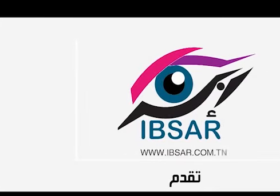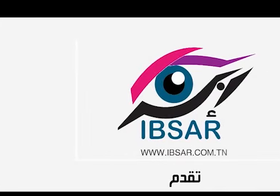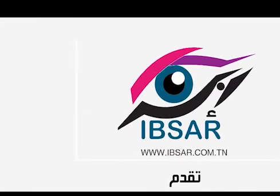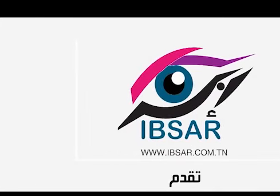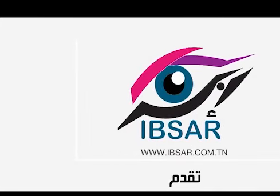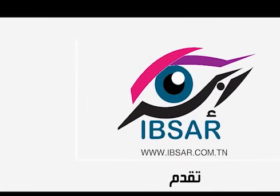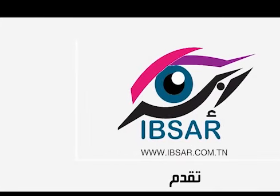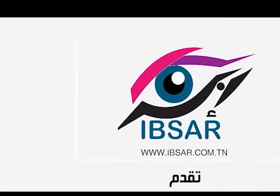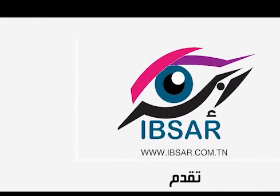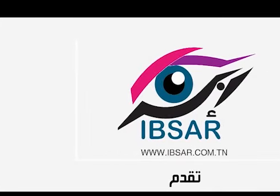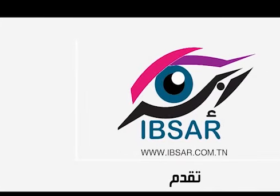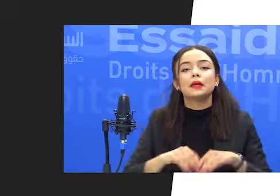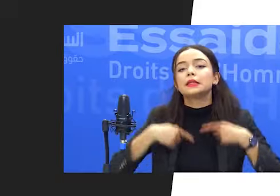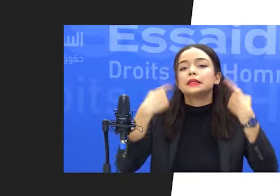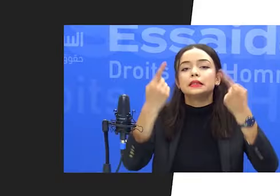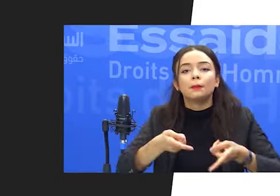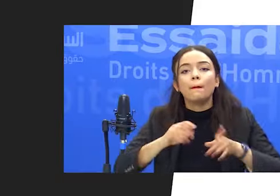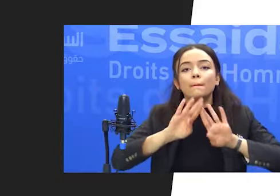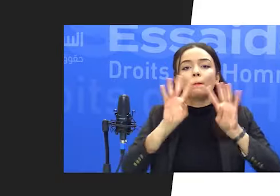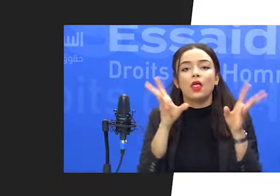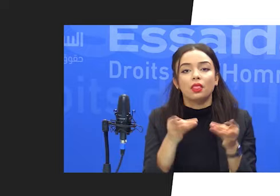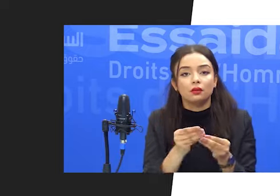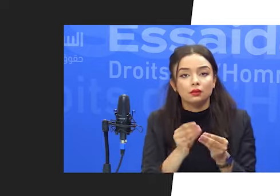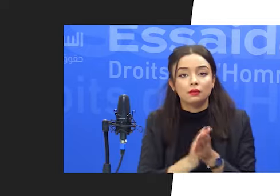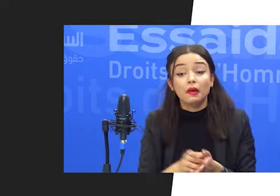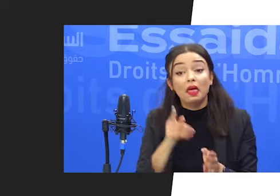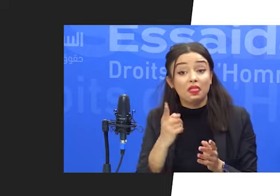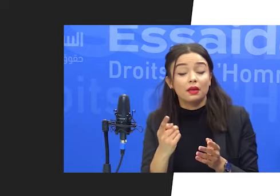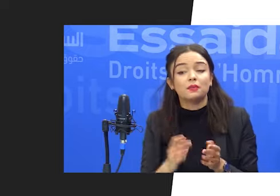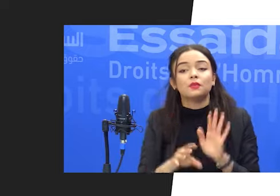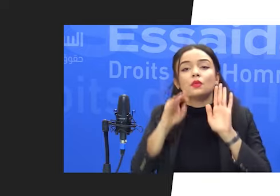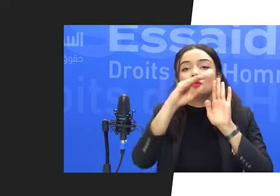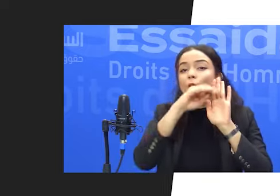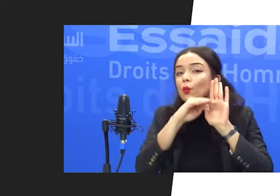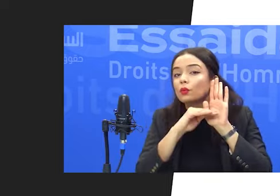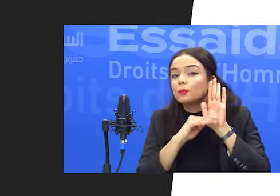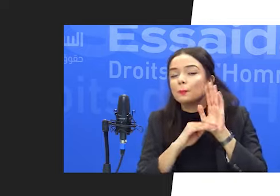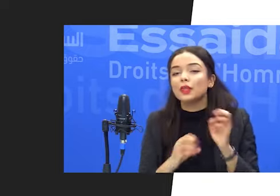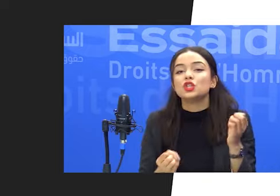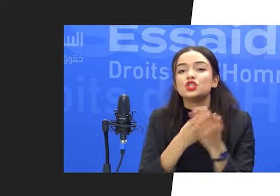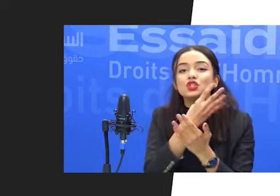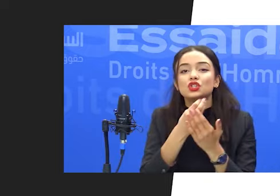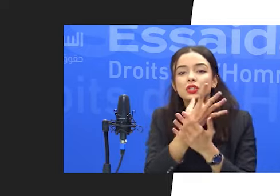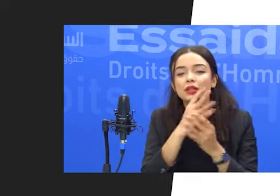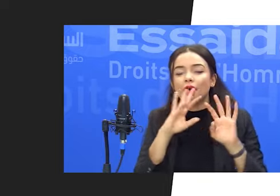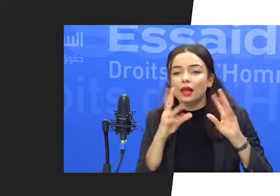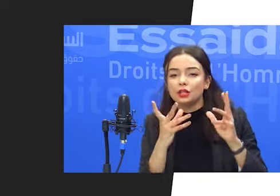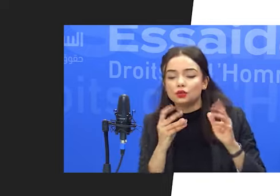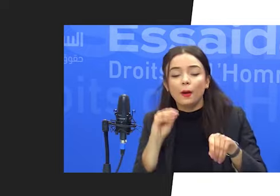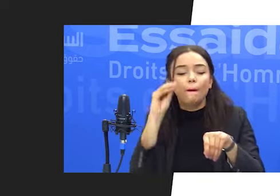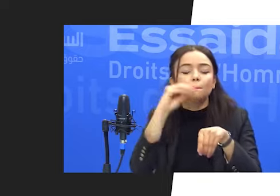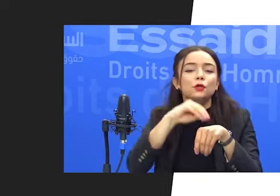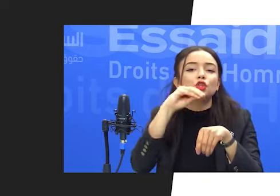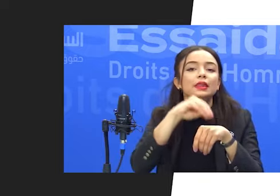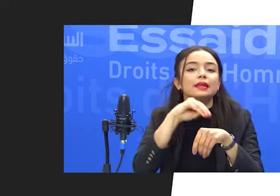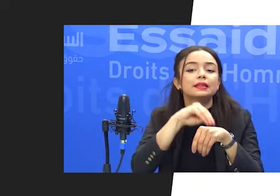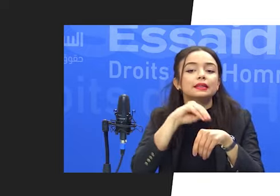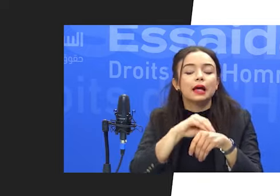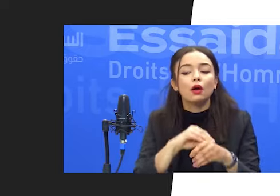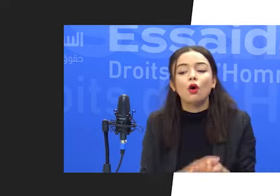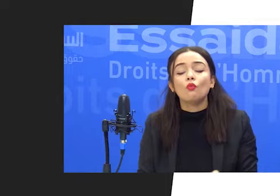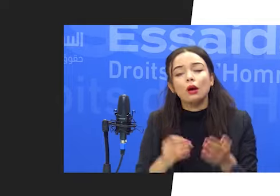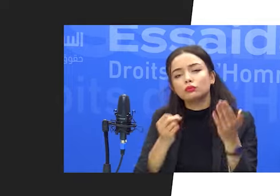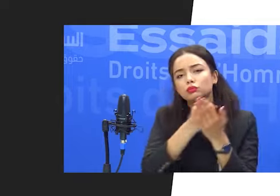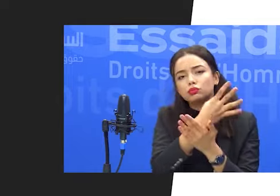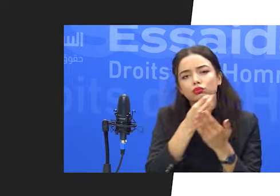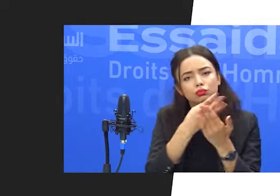ديماً ما بعضنا هي فقرة جديدة موجهة للنصح، موجهة لآخر الأخبار،